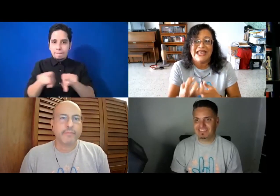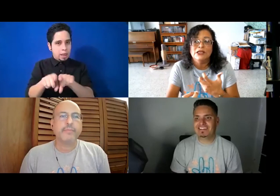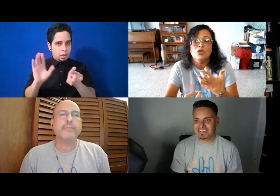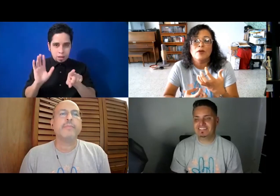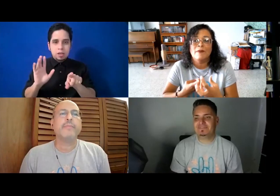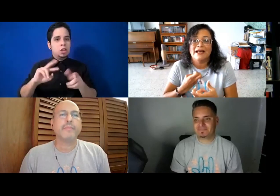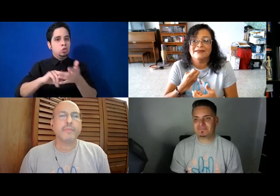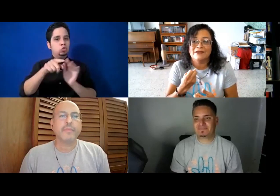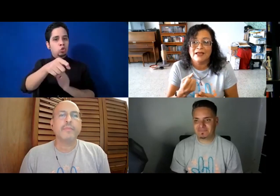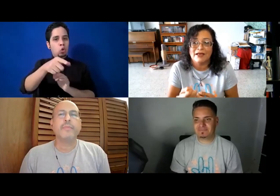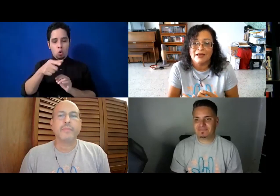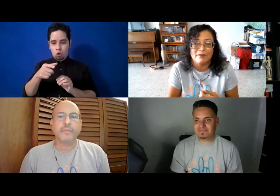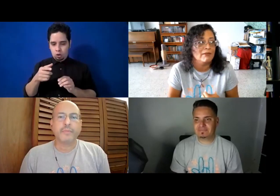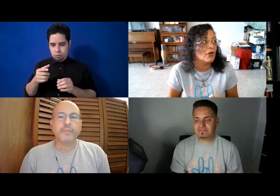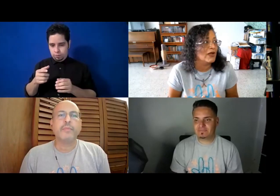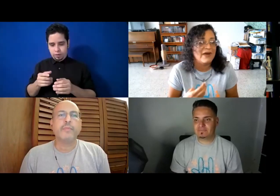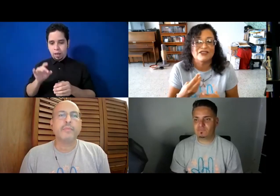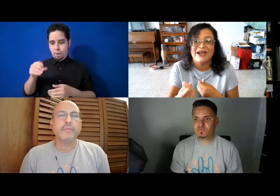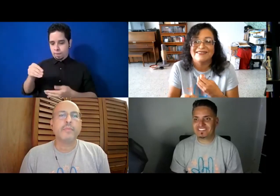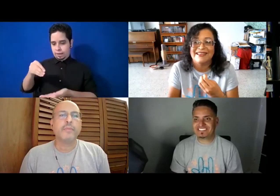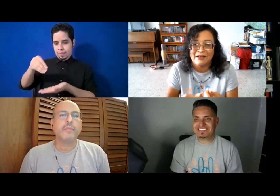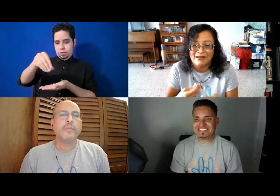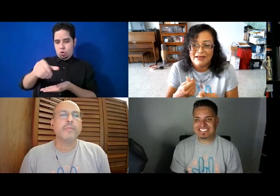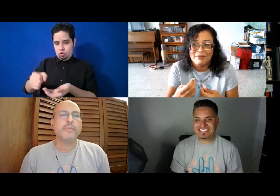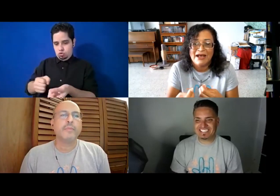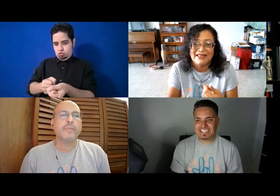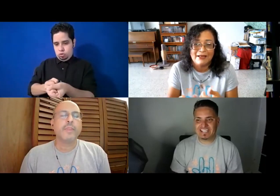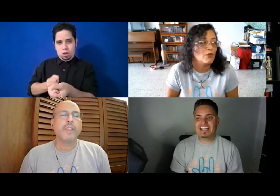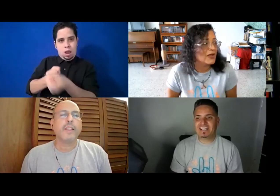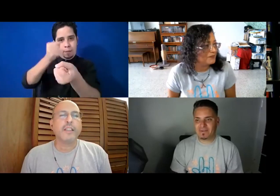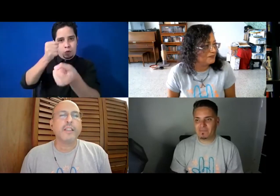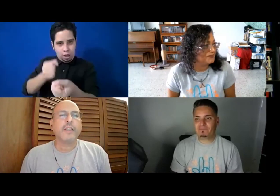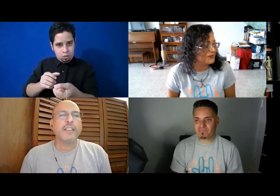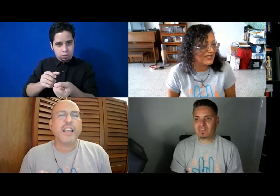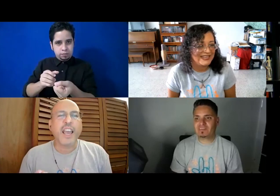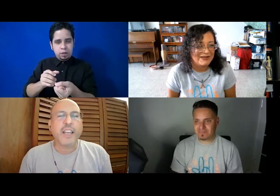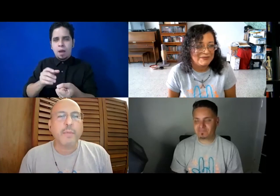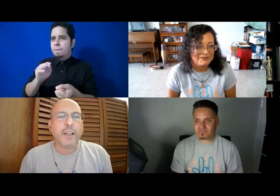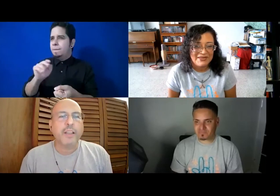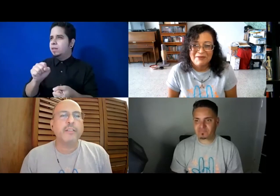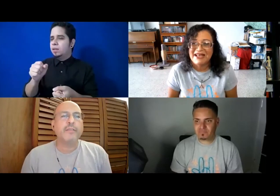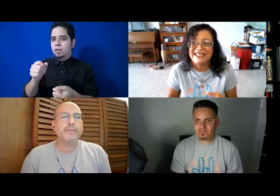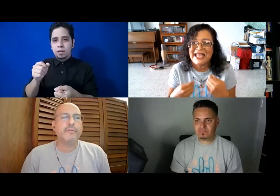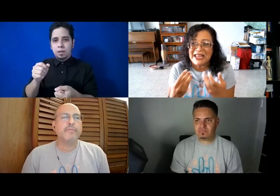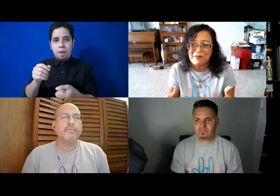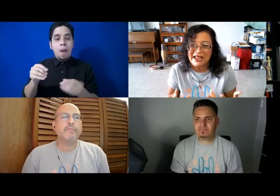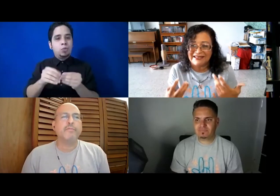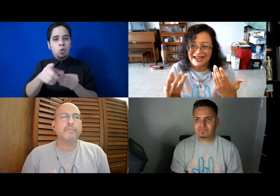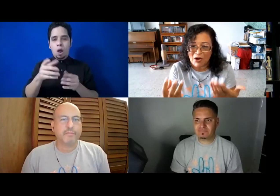poniendo en más, ¿cómo es? Más fácil, más de, ¿cómo es? más digerible más digerible hacia la